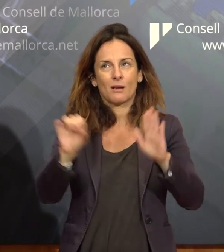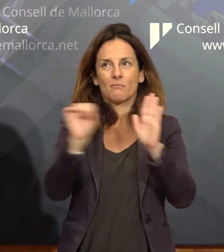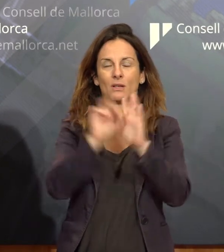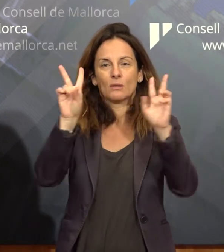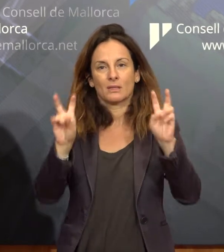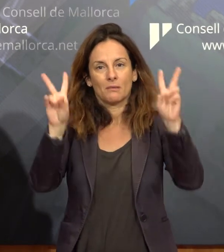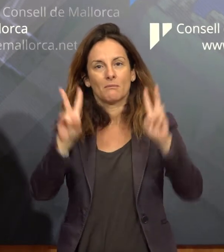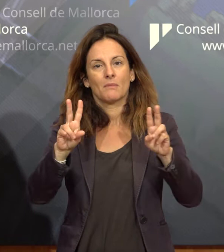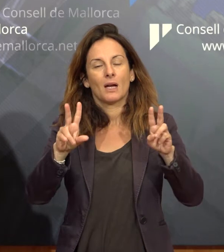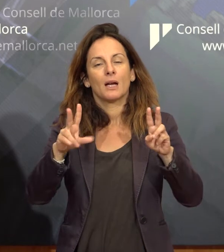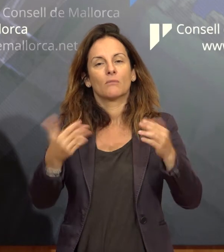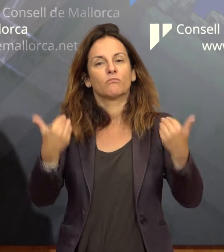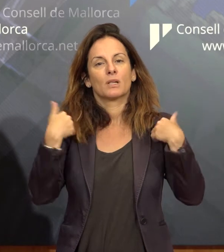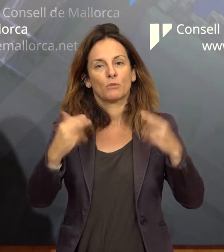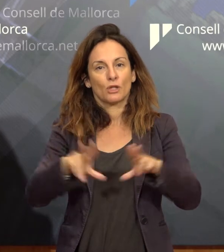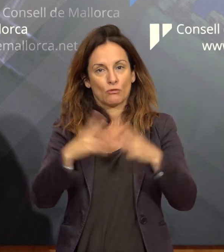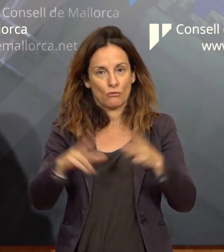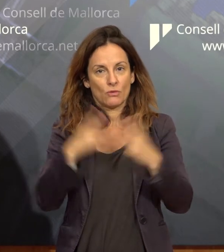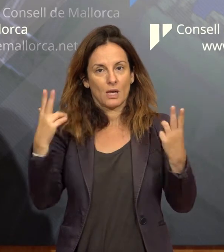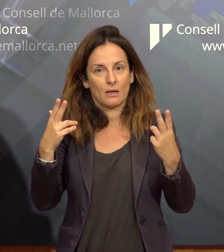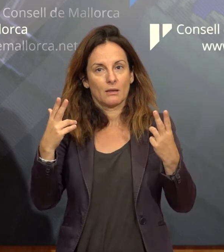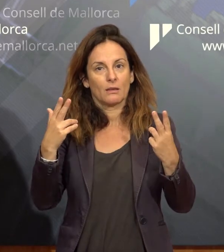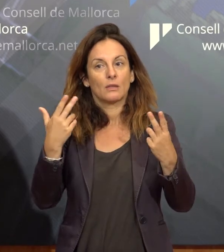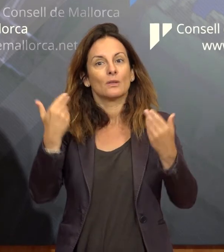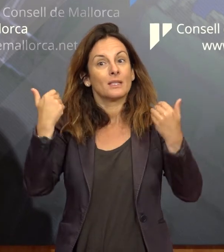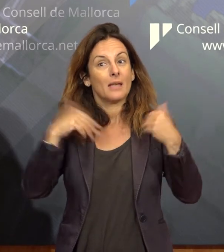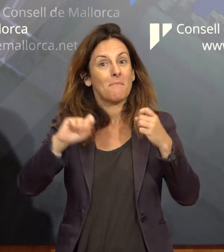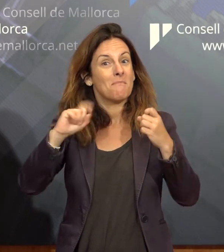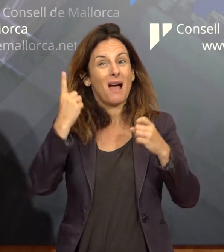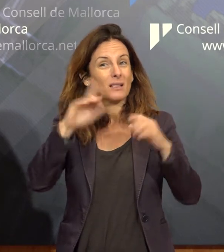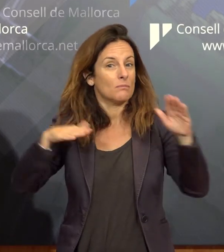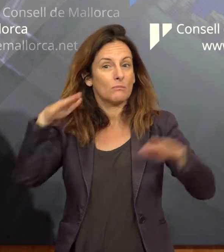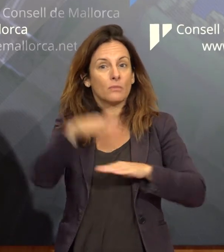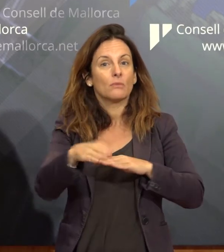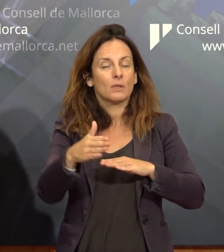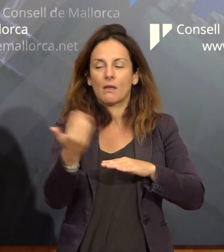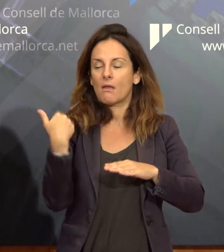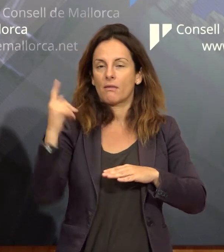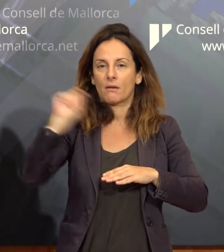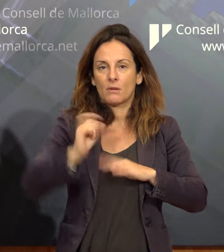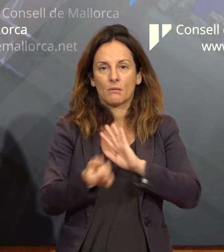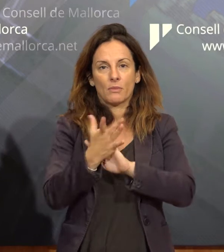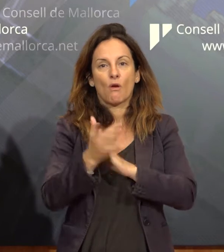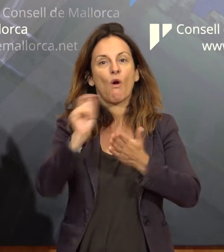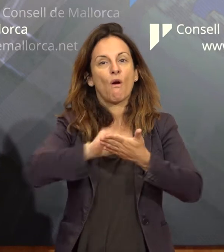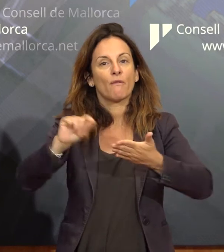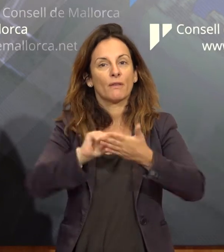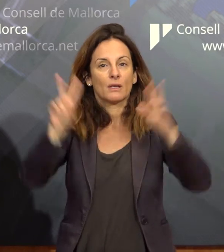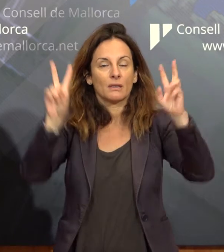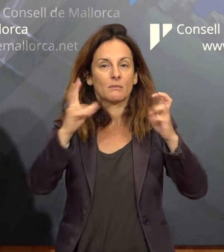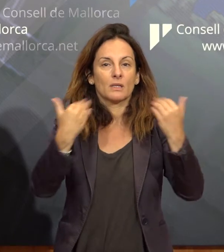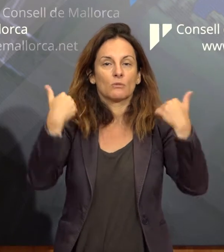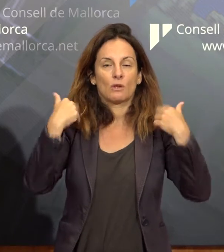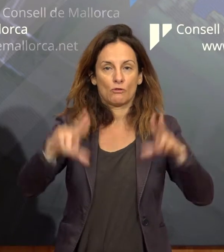gran passa, la passa més important de la legislatura, diria jo, fa uns mesos en la creació de l'oficina de responsabilitat social del Consell de Mallorca.